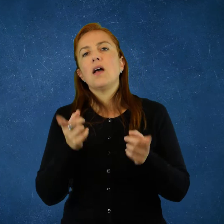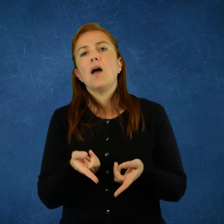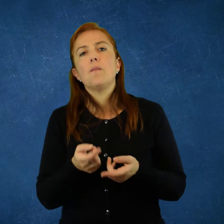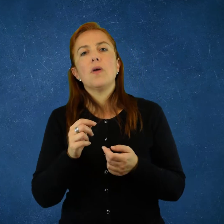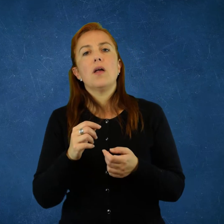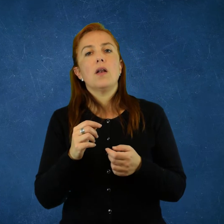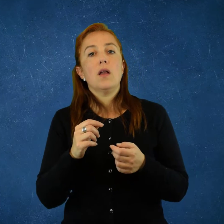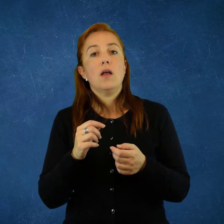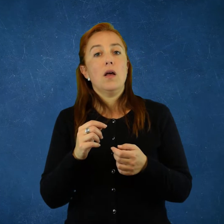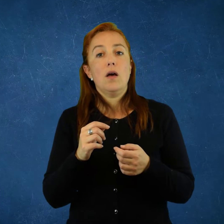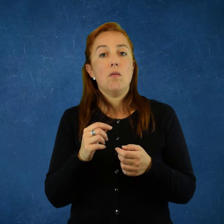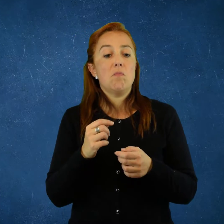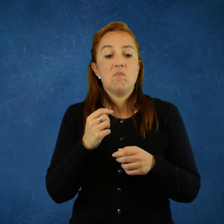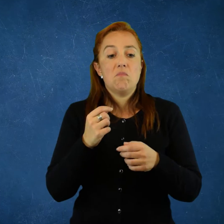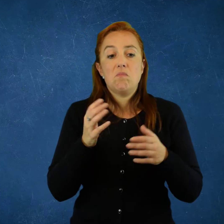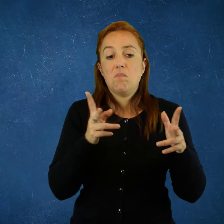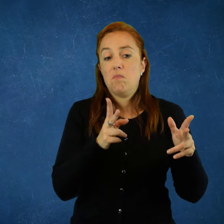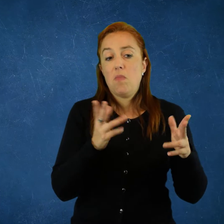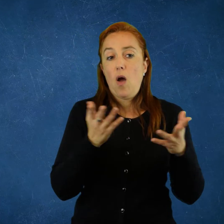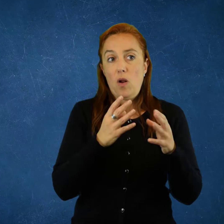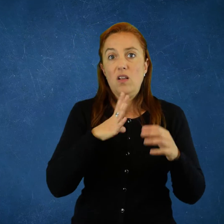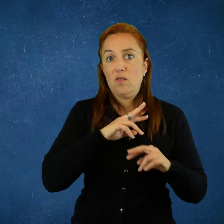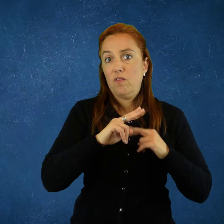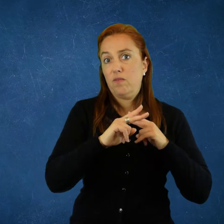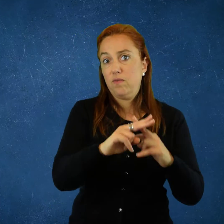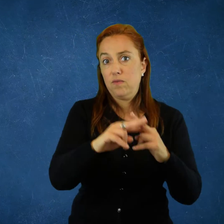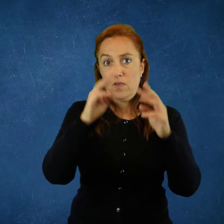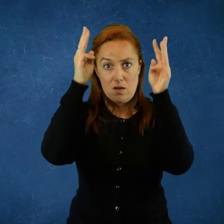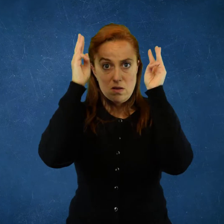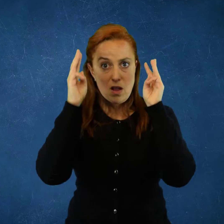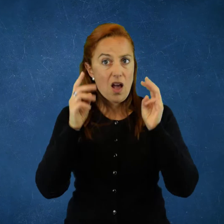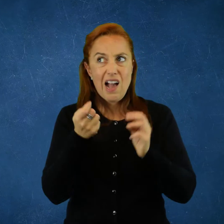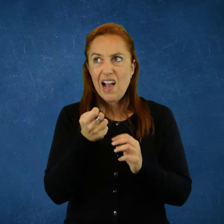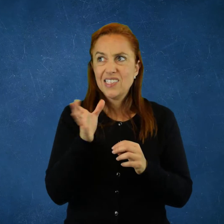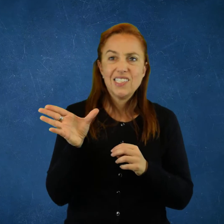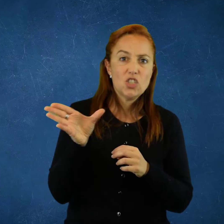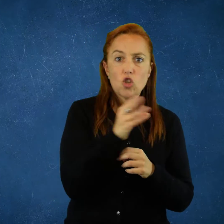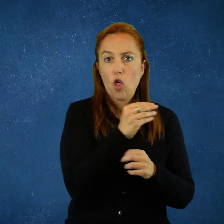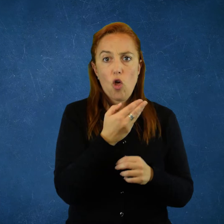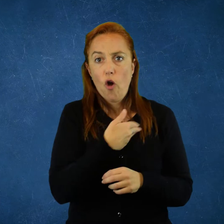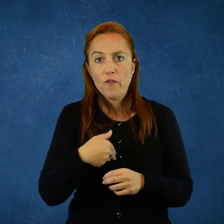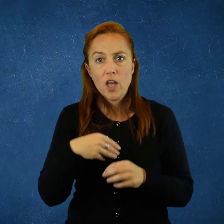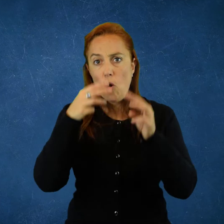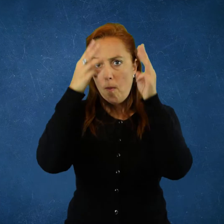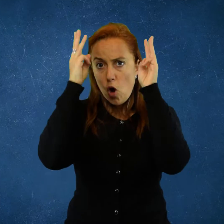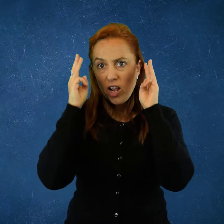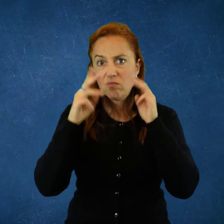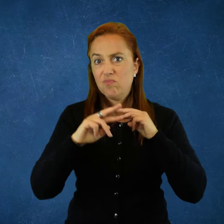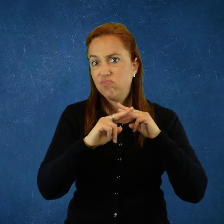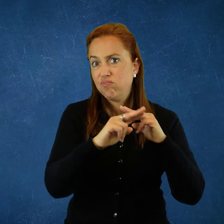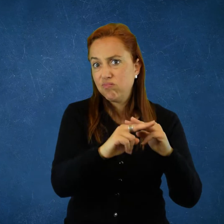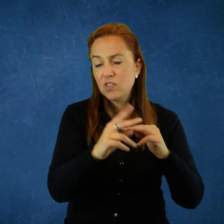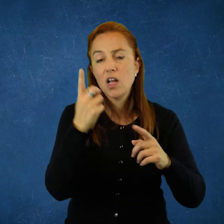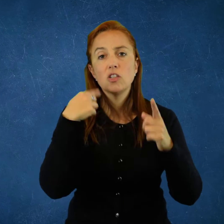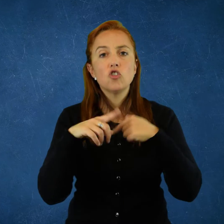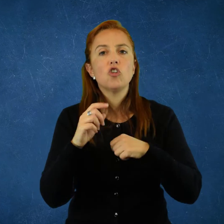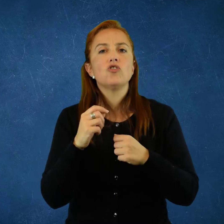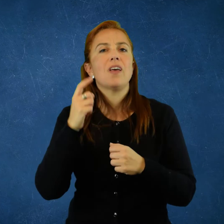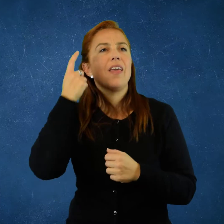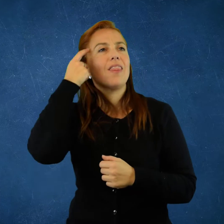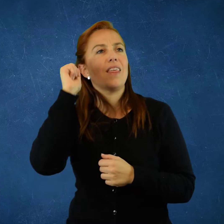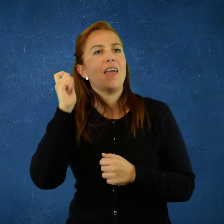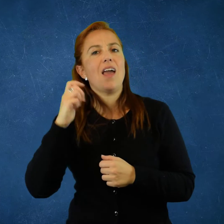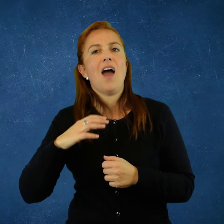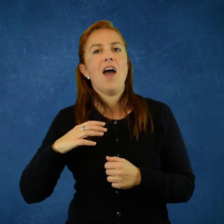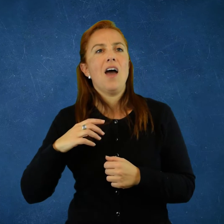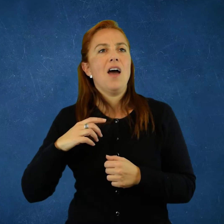Al comienzo de la guerra mundial, la mayor parte de los países europeos son monárquicos todavía. Casi todos los gobiernos son